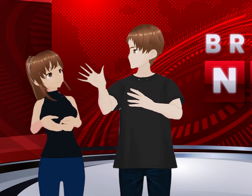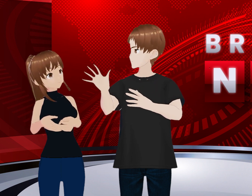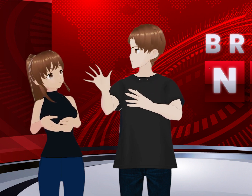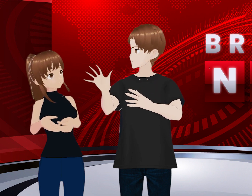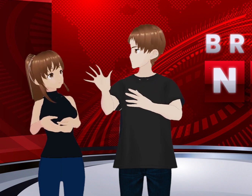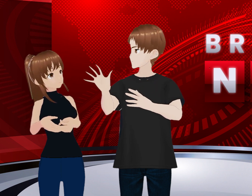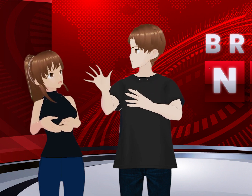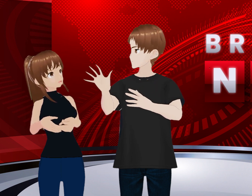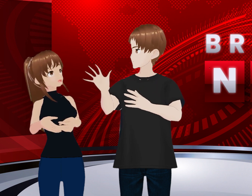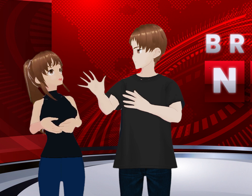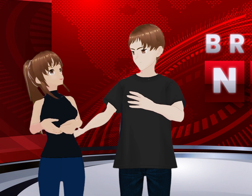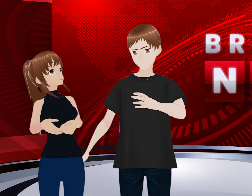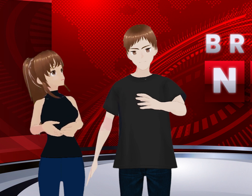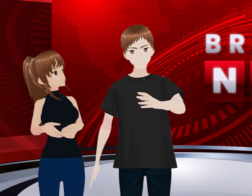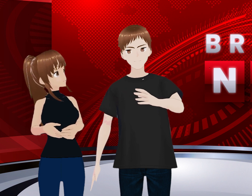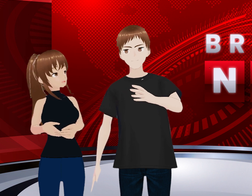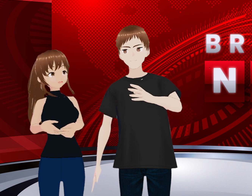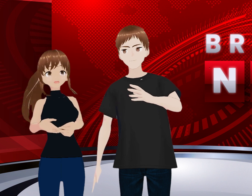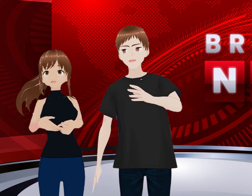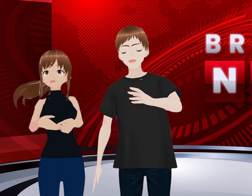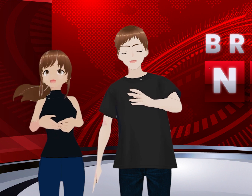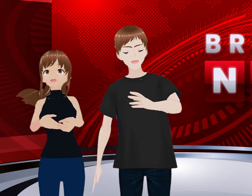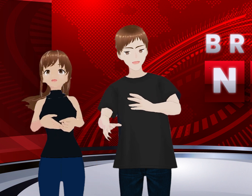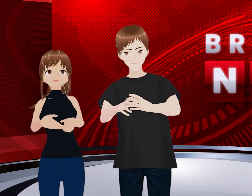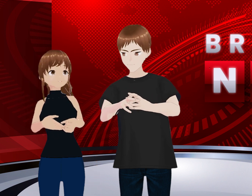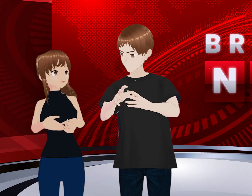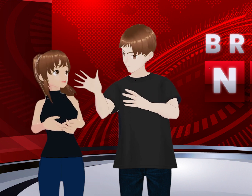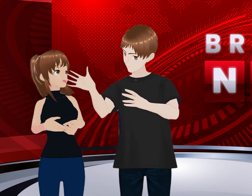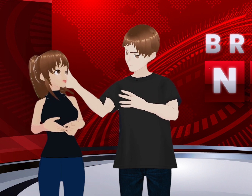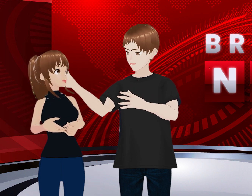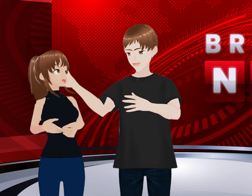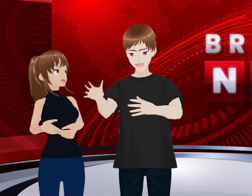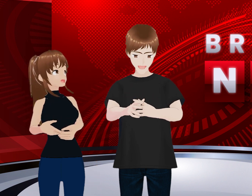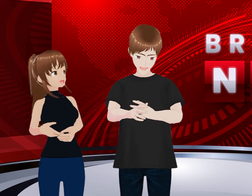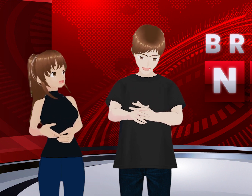películas animadas, ¿verdad? Así es, Daniel. Pues sí.